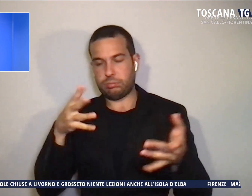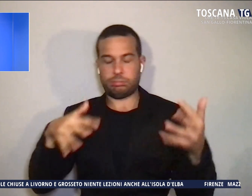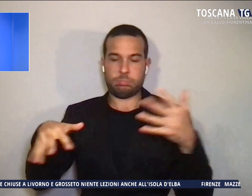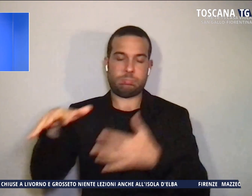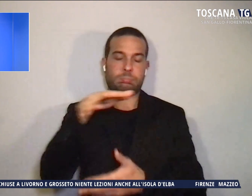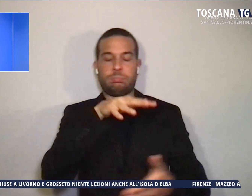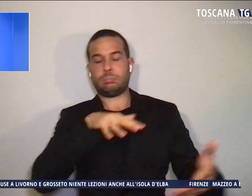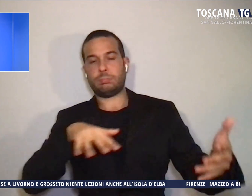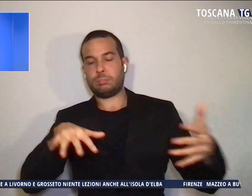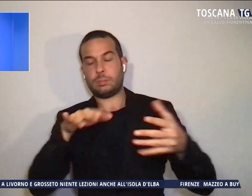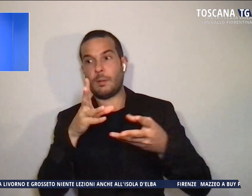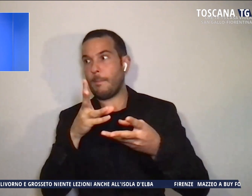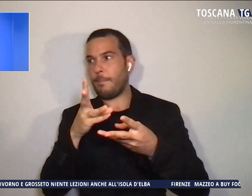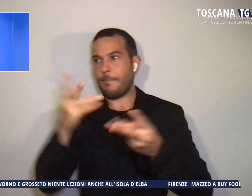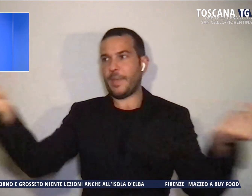perse di vista.